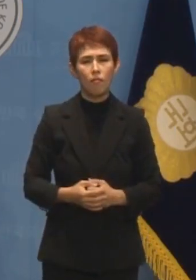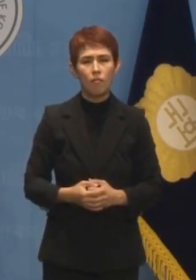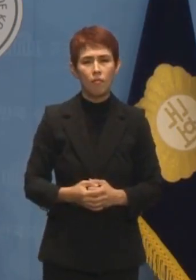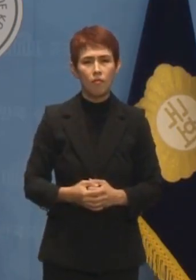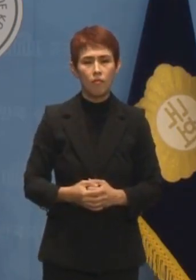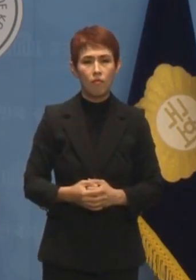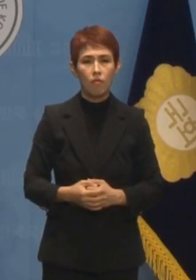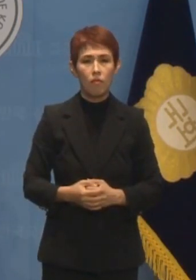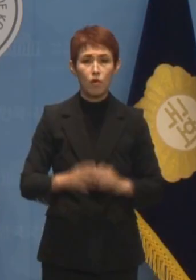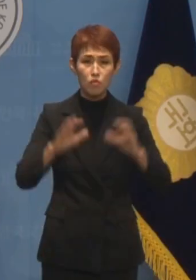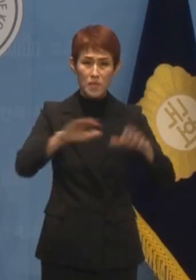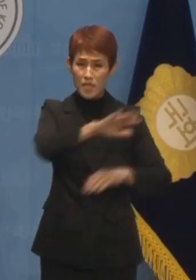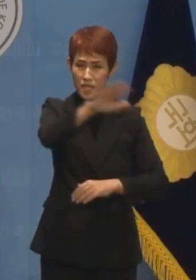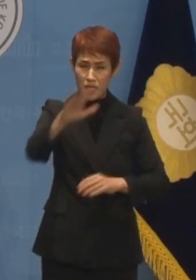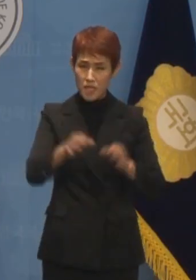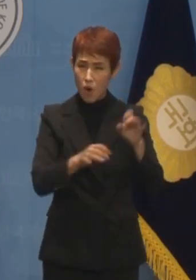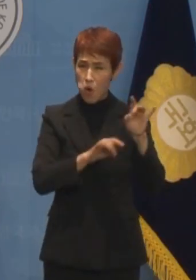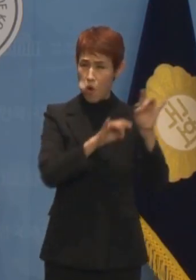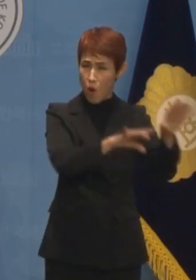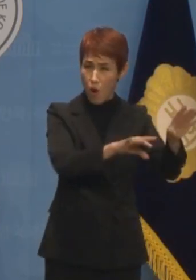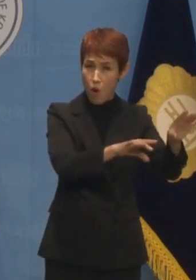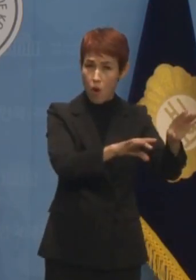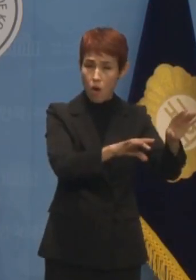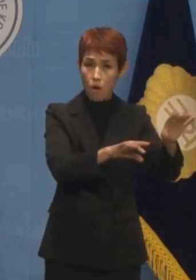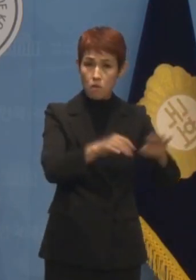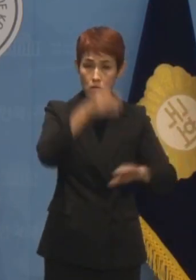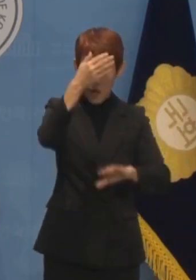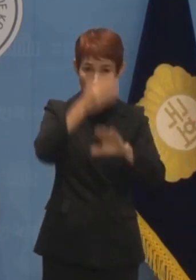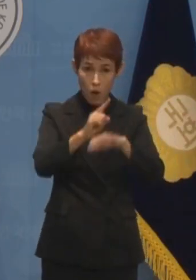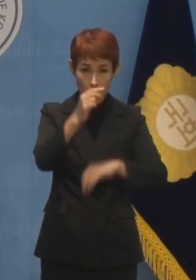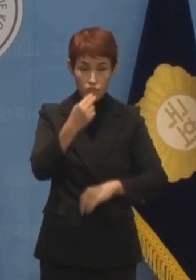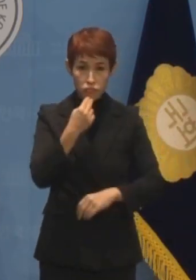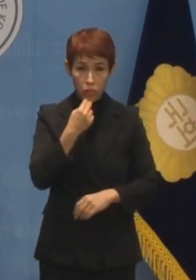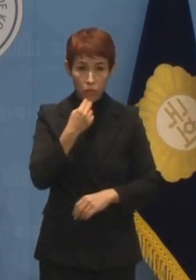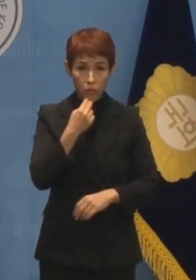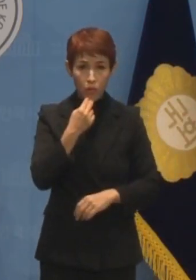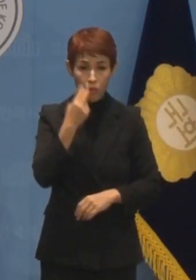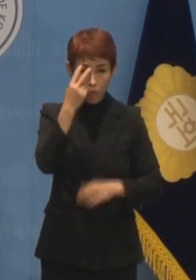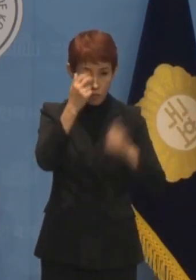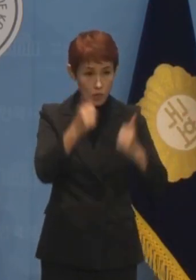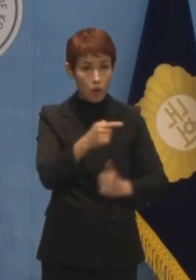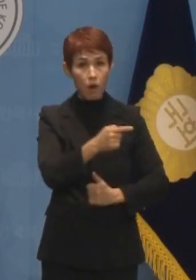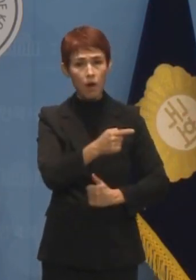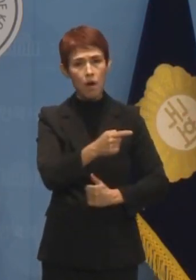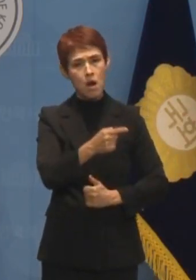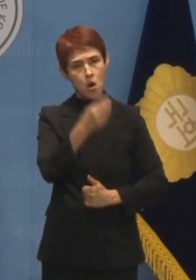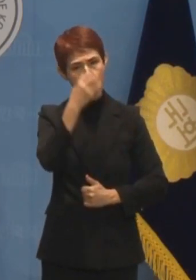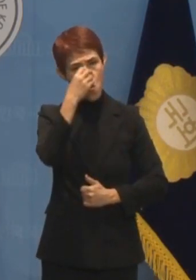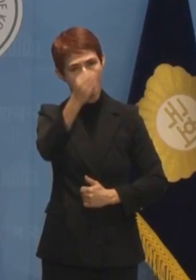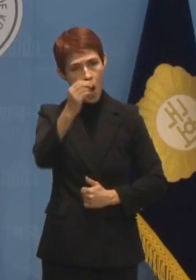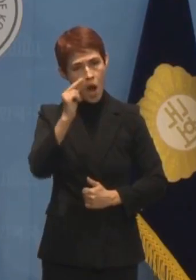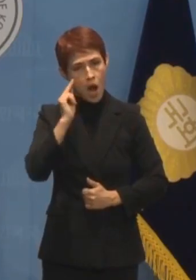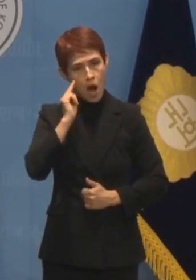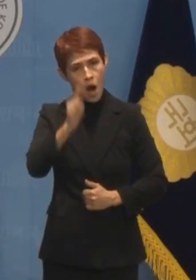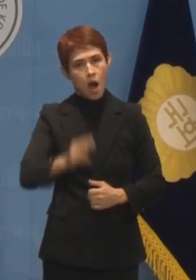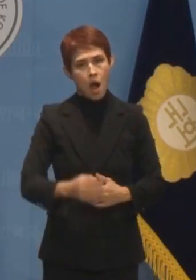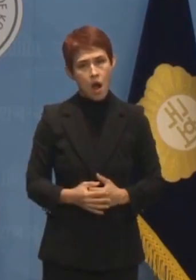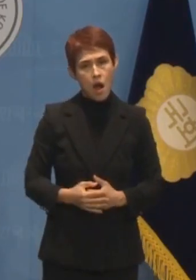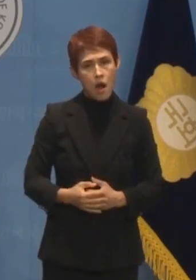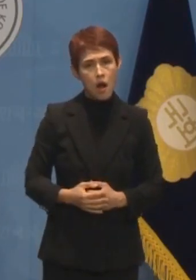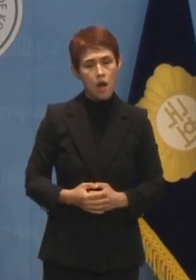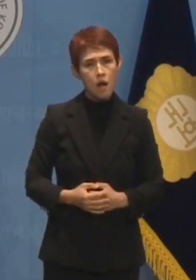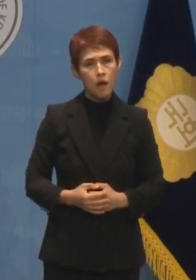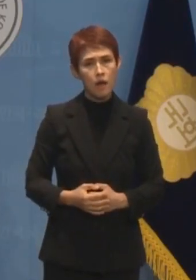전 국민을 속이려고 해놓고 사과조차 거부하다니 이렇게 오만할 수 있다는 것이 놀랍습니다.